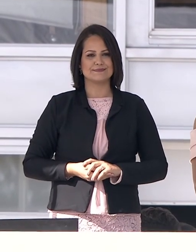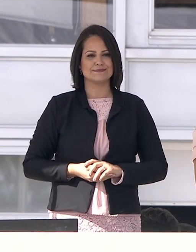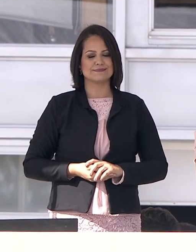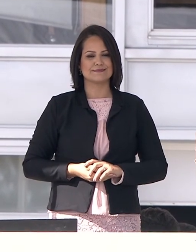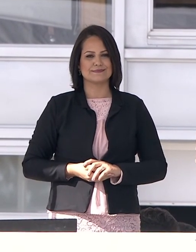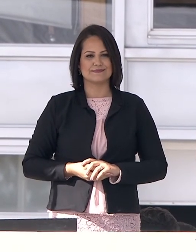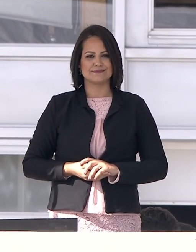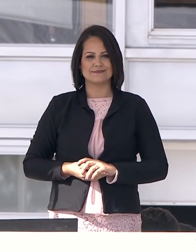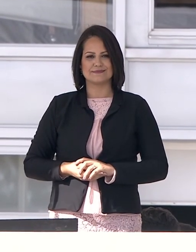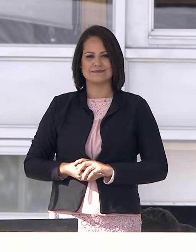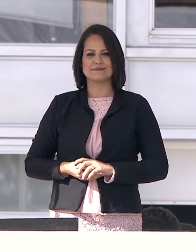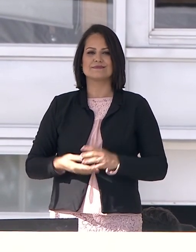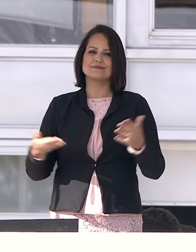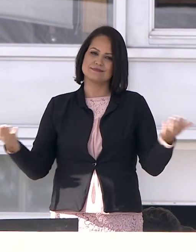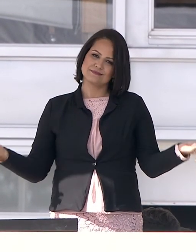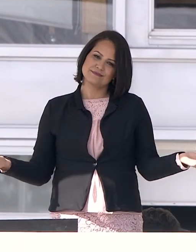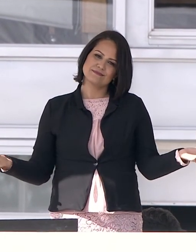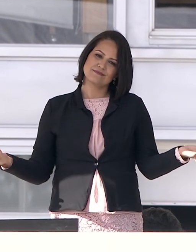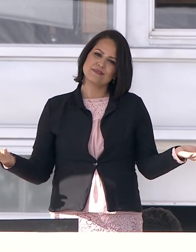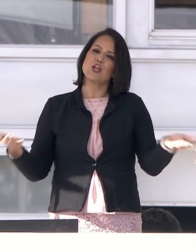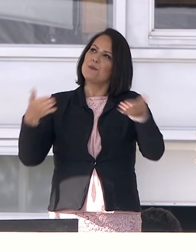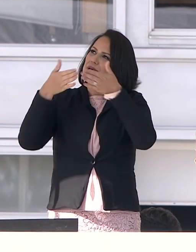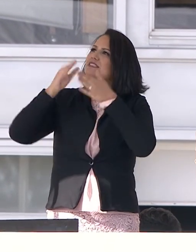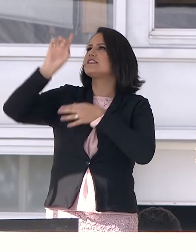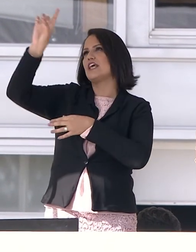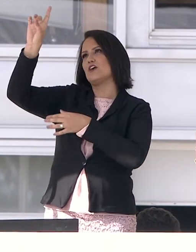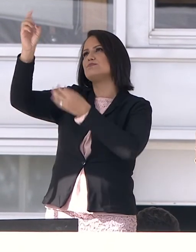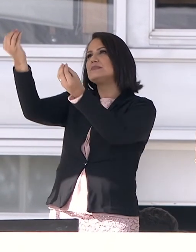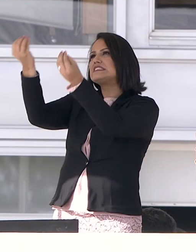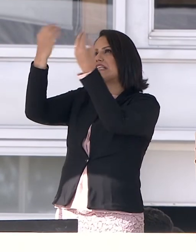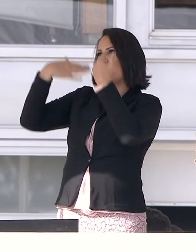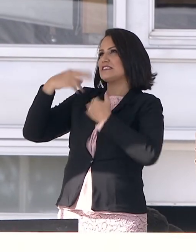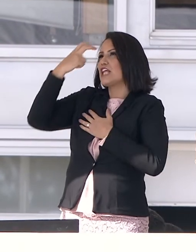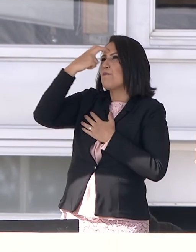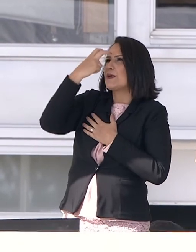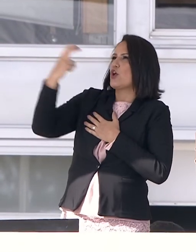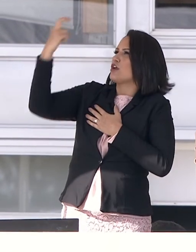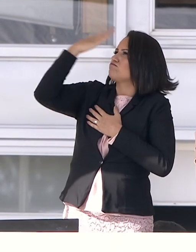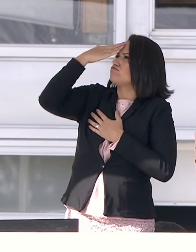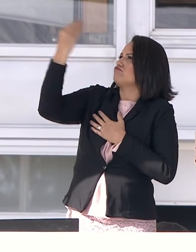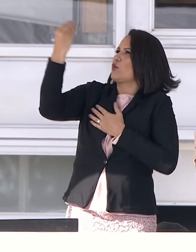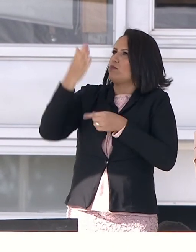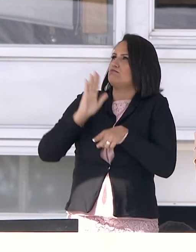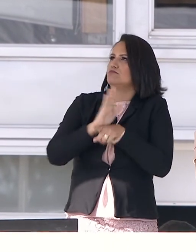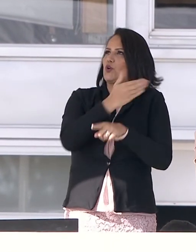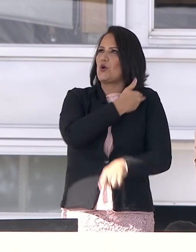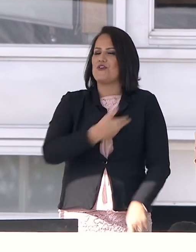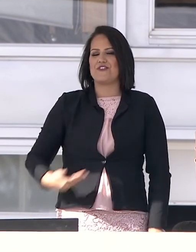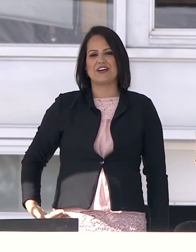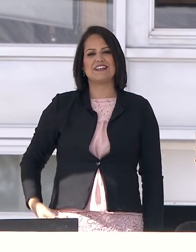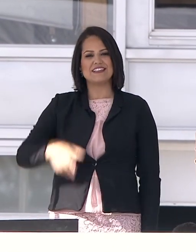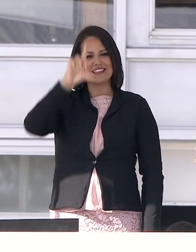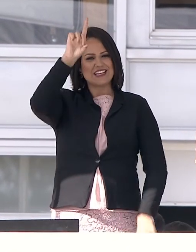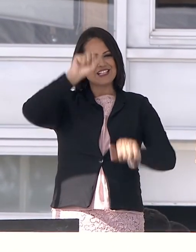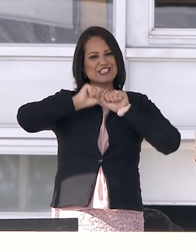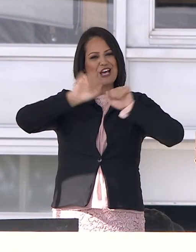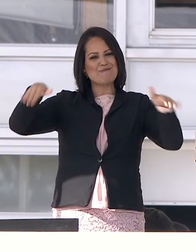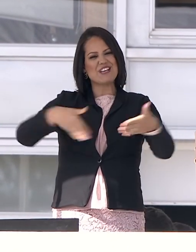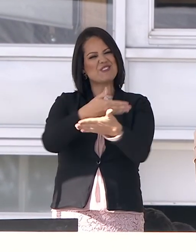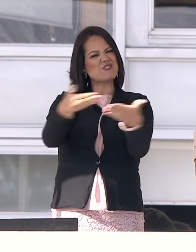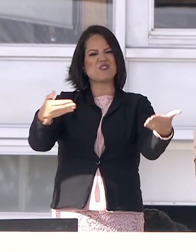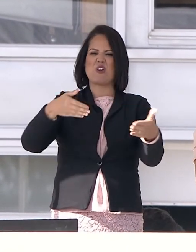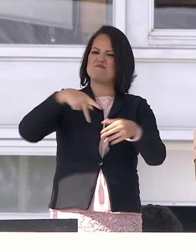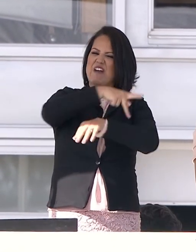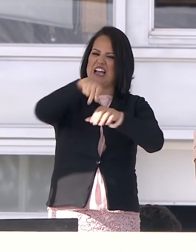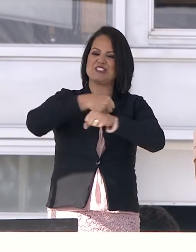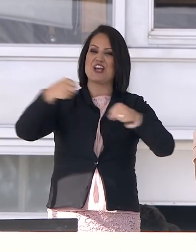Peço ao bom Deus que nos dê sabedoria para conduzir a nação. Que Deus abençoe essa grande nação.